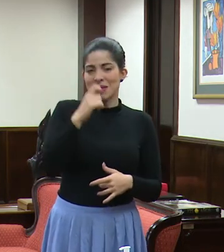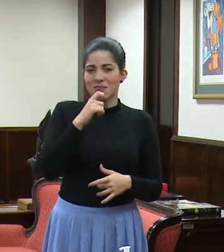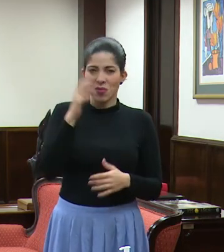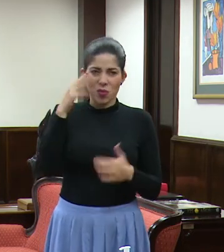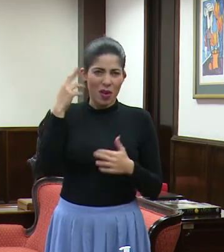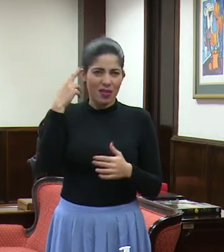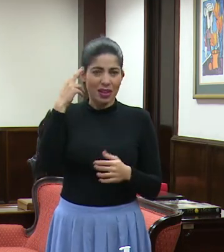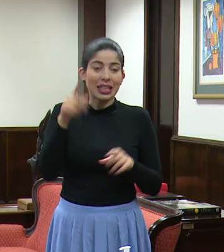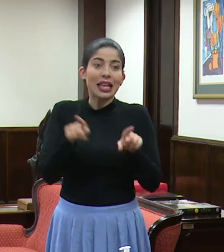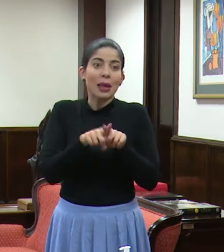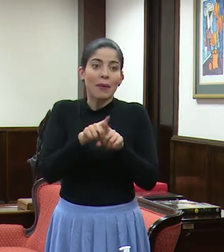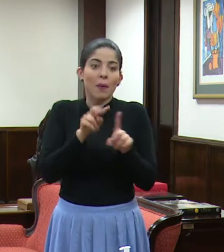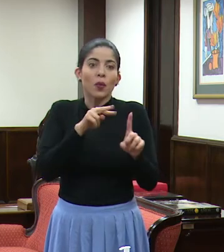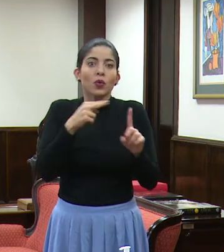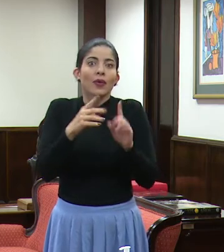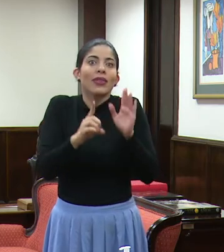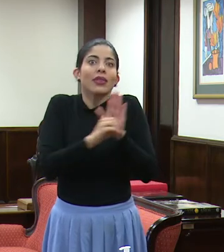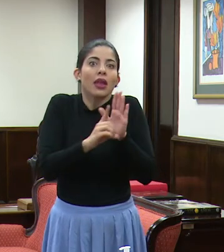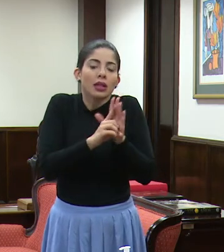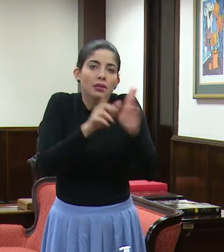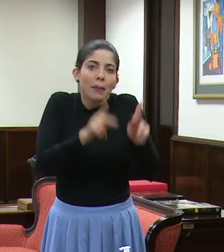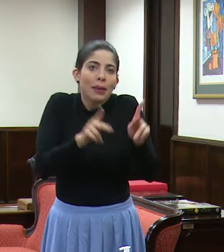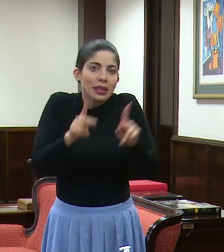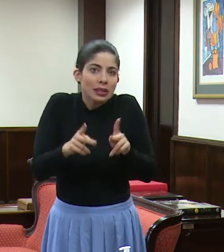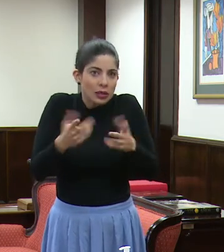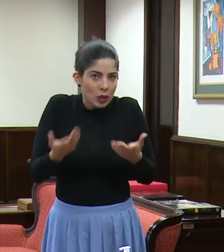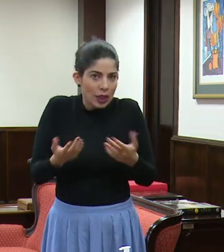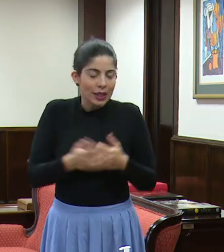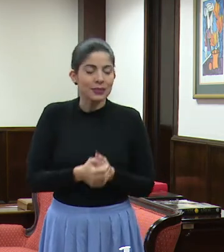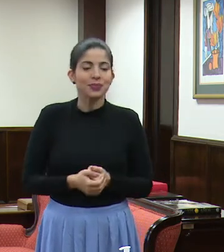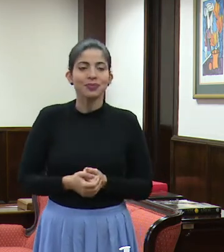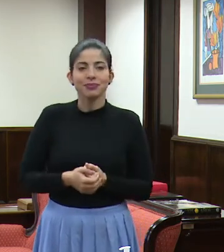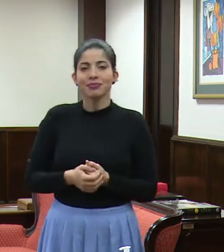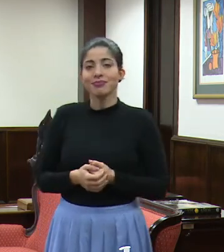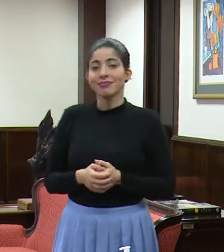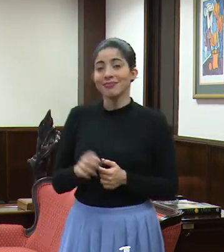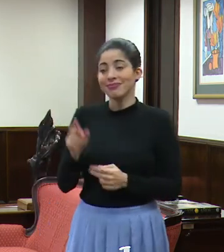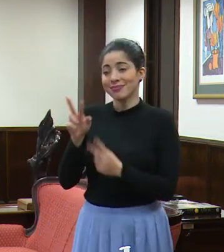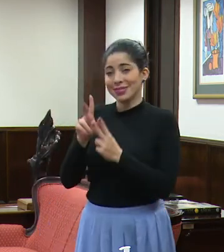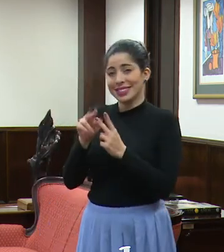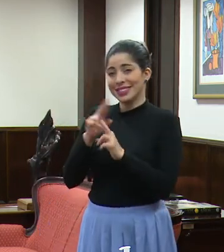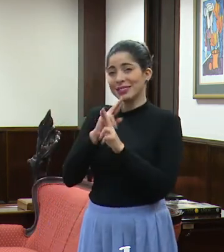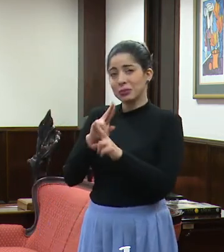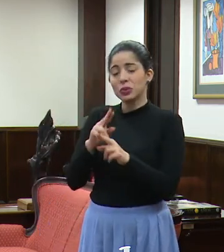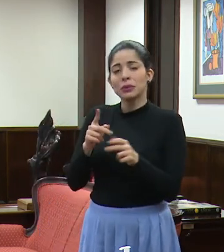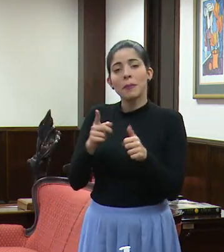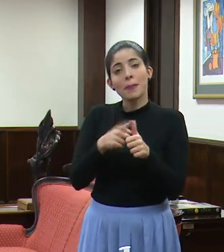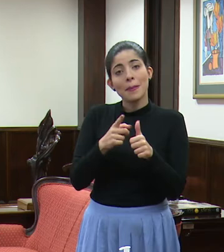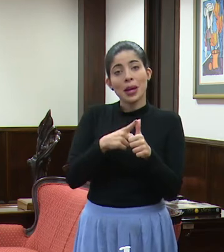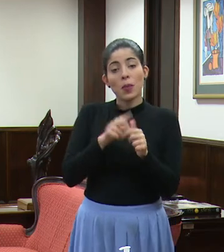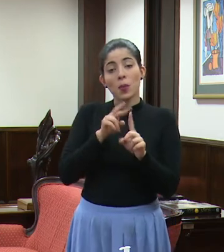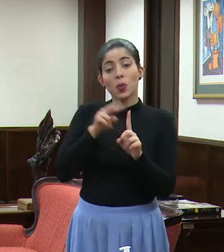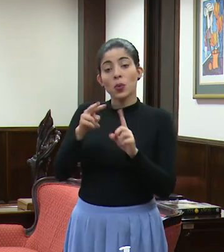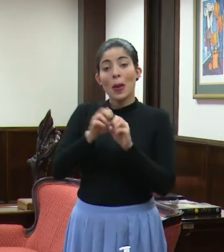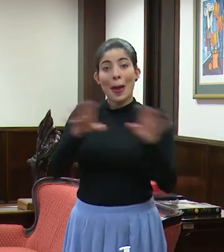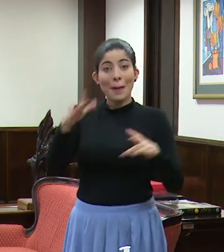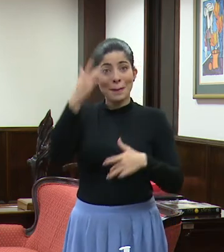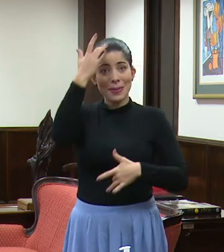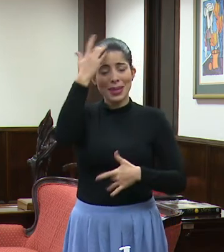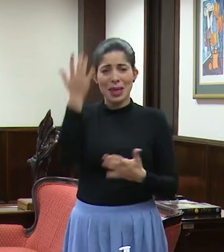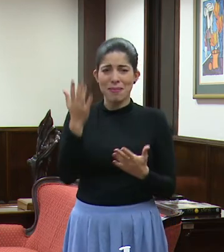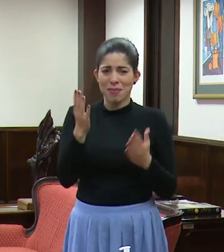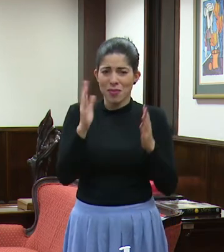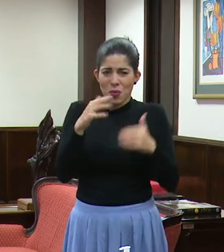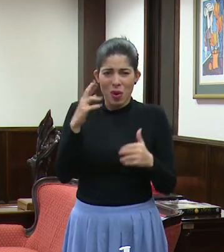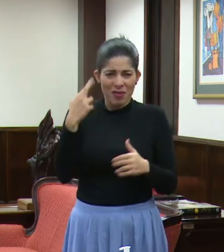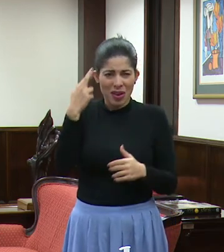Yo diría que también desde el punto de vista de los derechos de las personas. Con esas dos respuestas, decir, primero, desde el punto de vista epidemiológico no hay ninguna